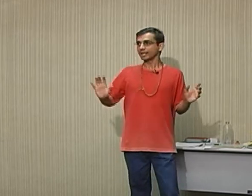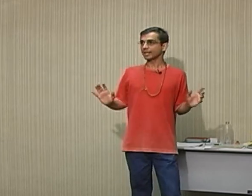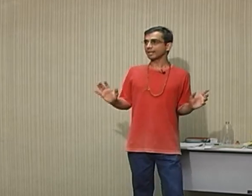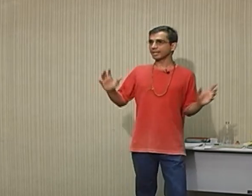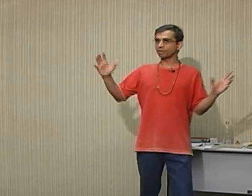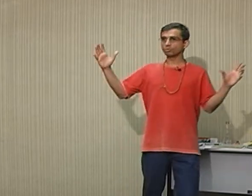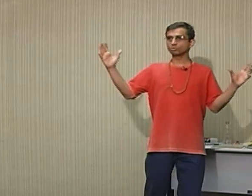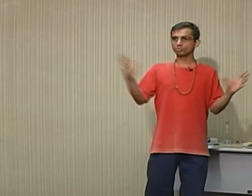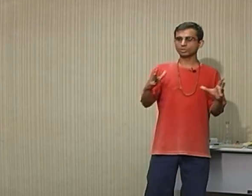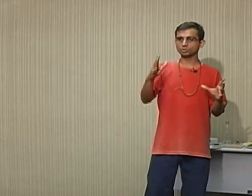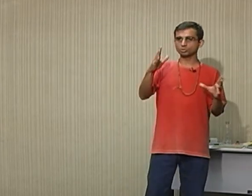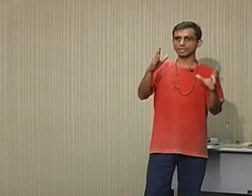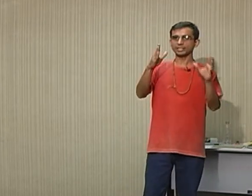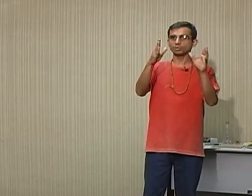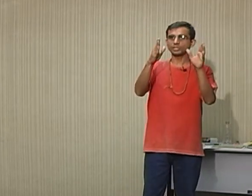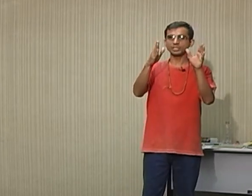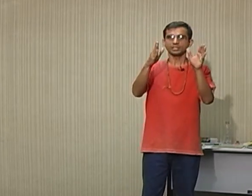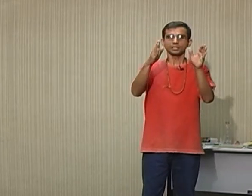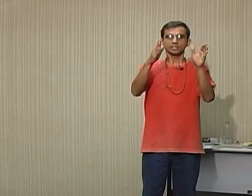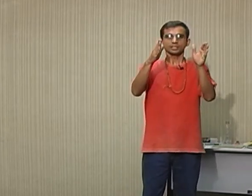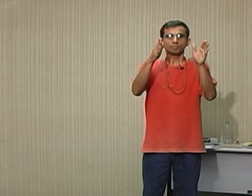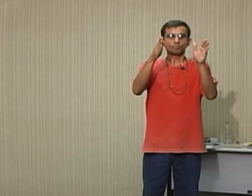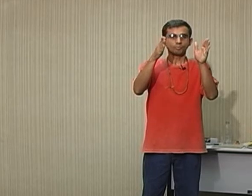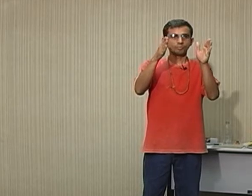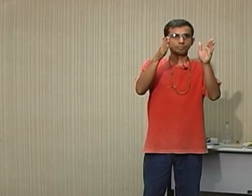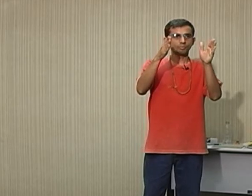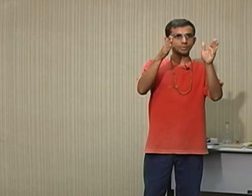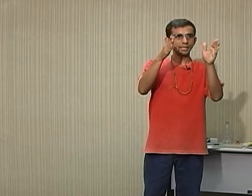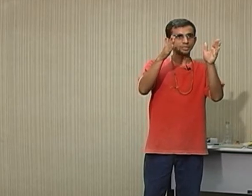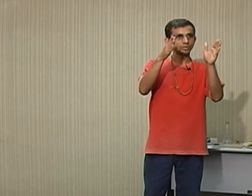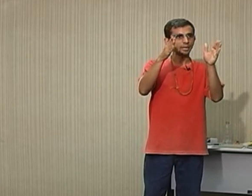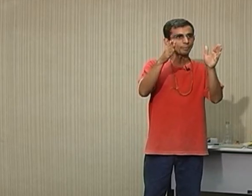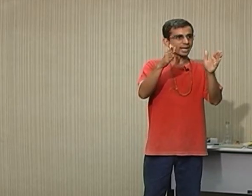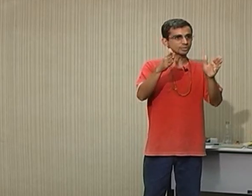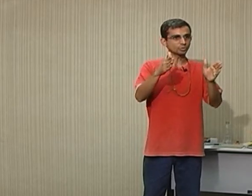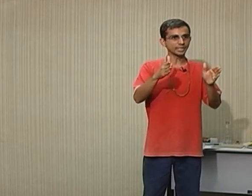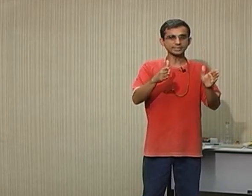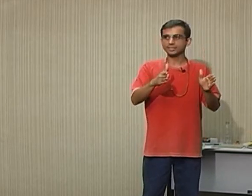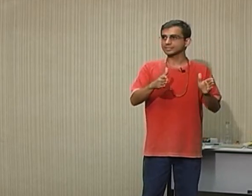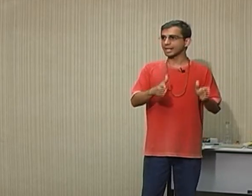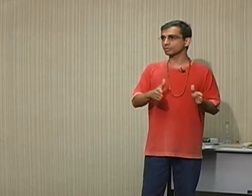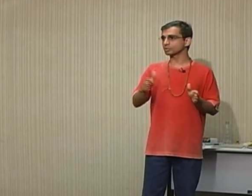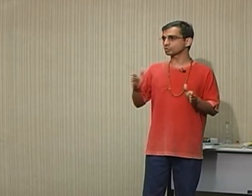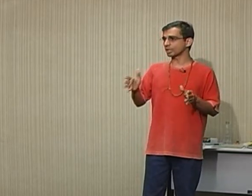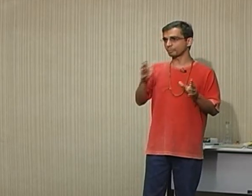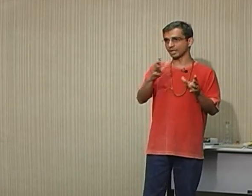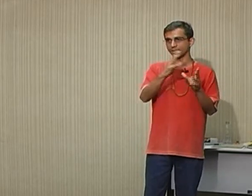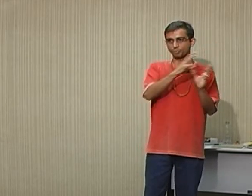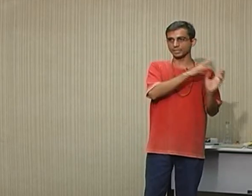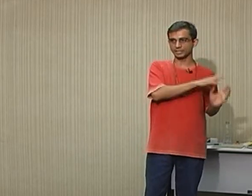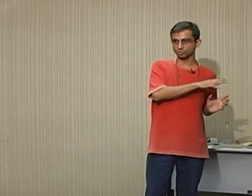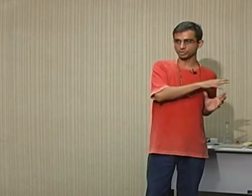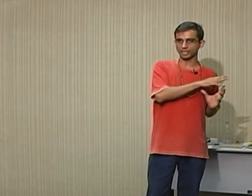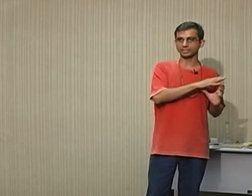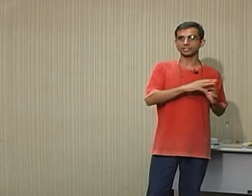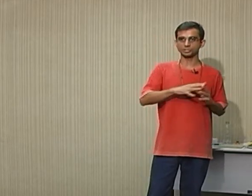É um resumo, aquilo que, aquilo que é básico e necessário na história para ela não perder as suas características